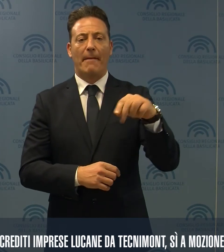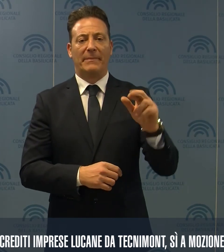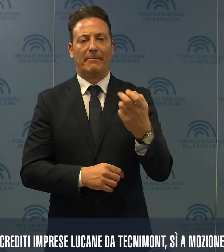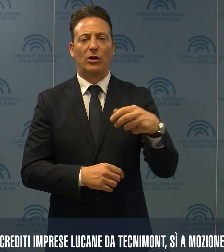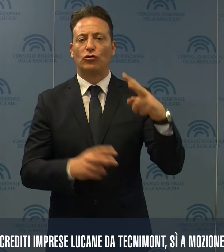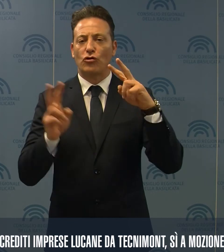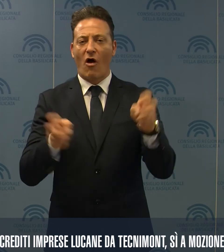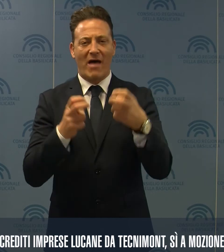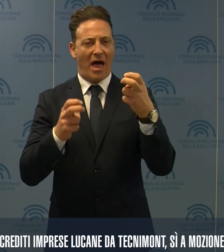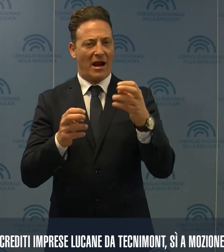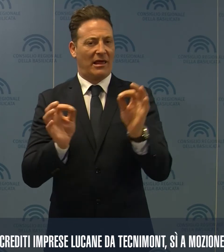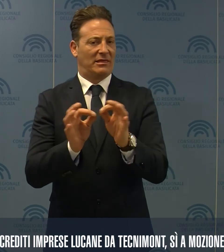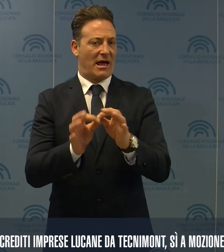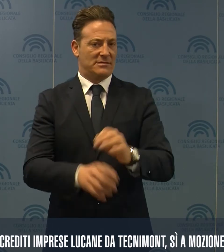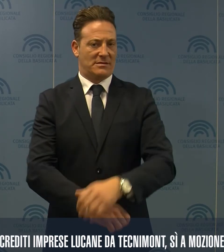trovare una intesa.